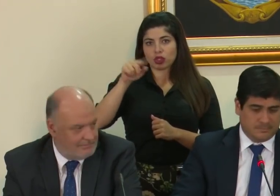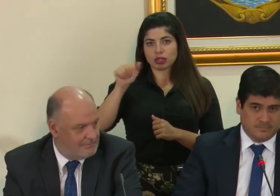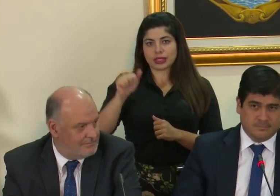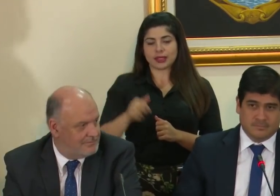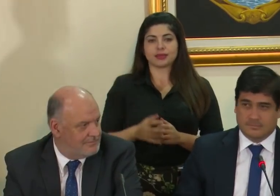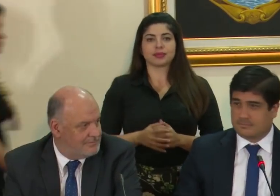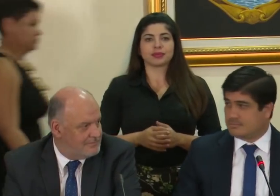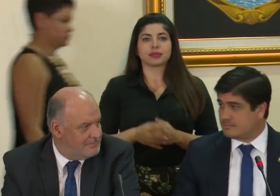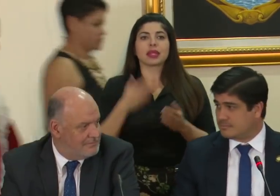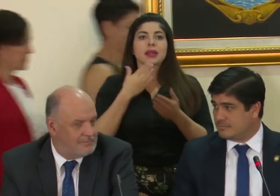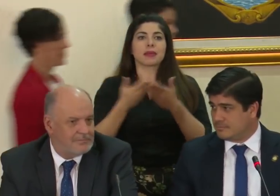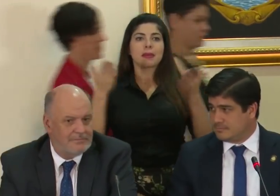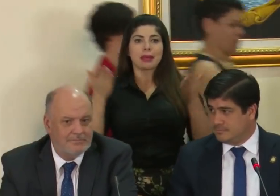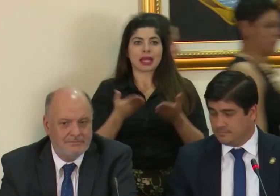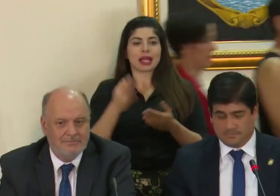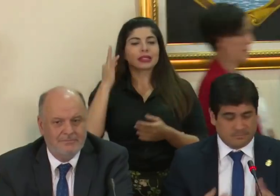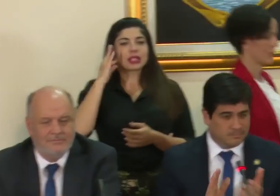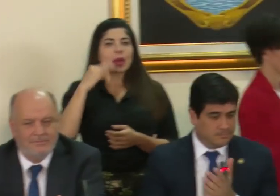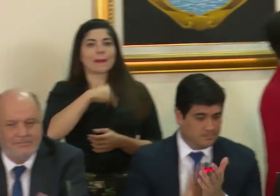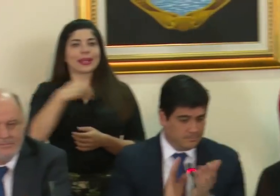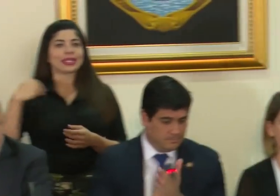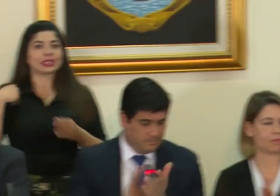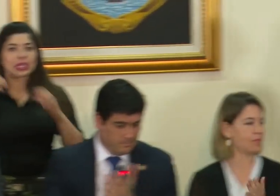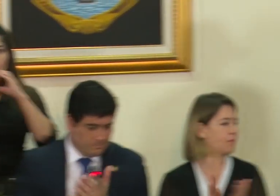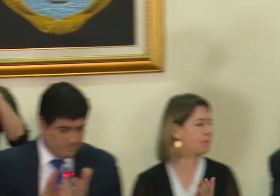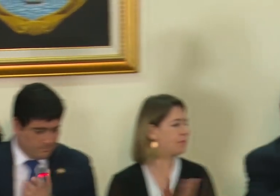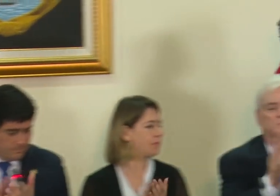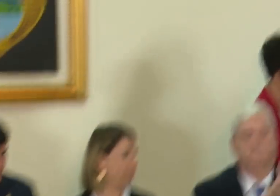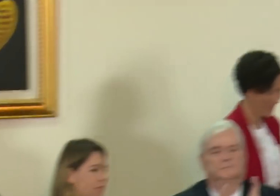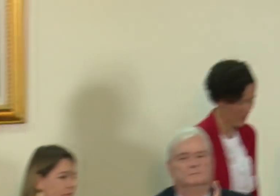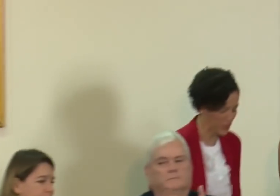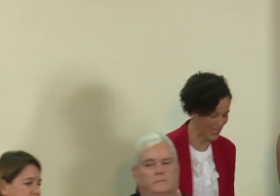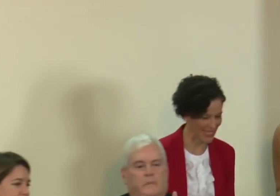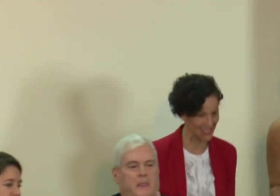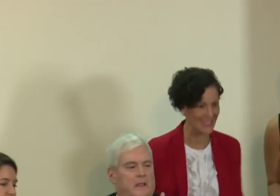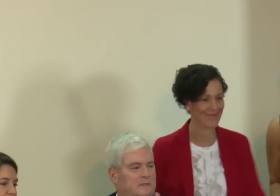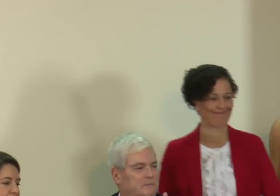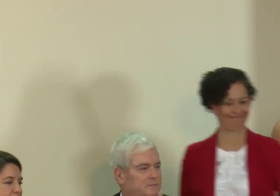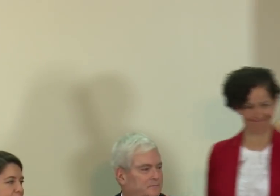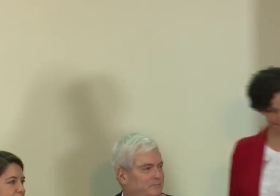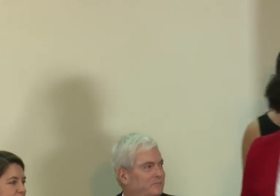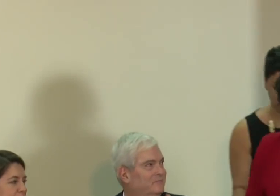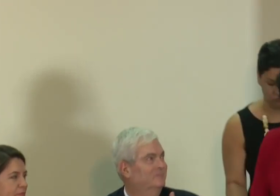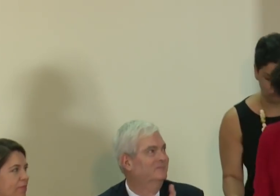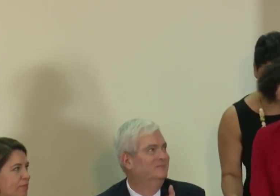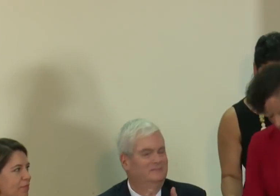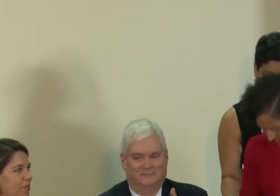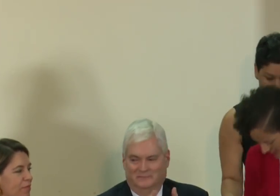Damos la bienvenida a la señora Ministra de Comunicación, Doña Nancy Marín.